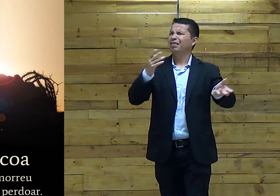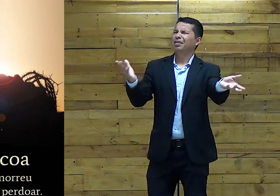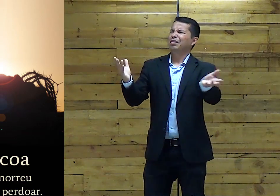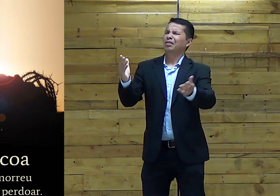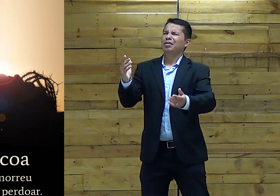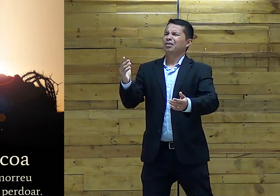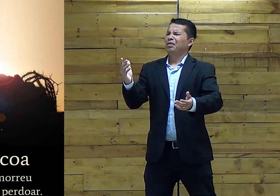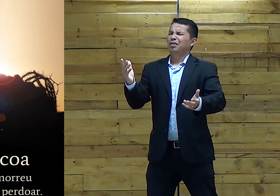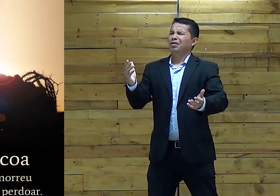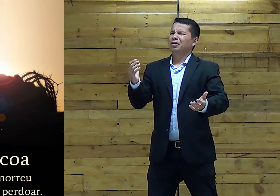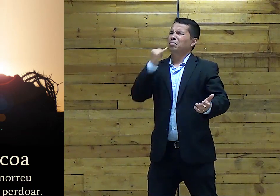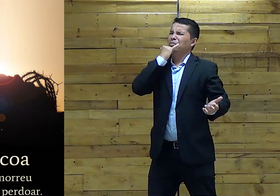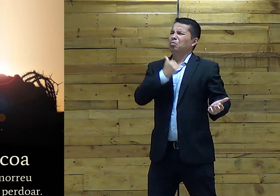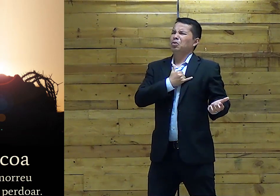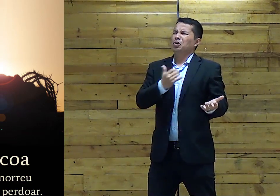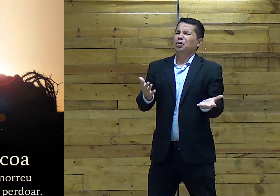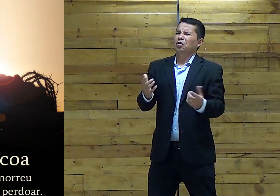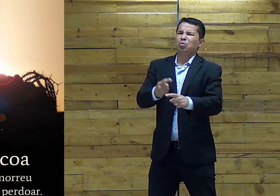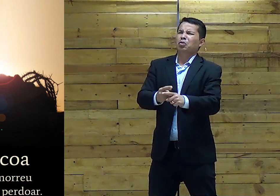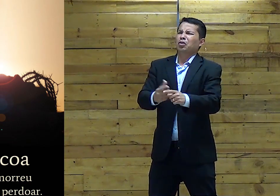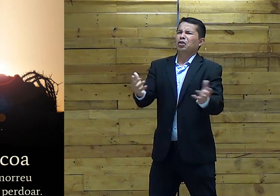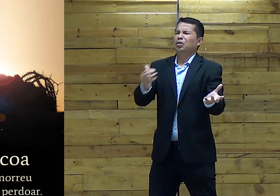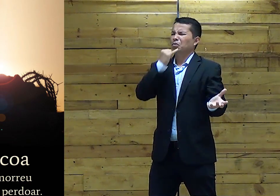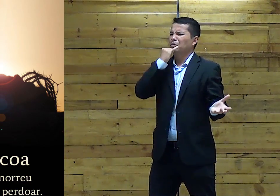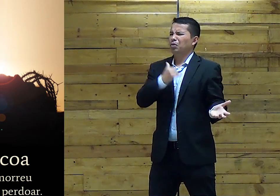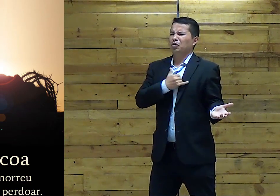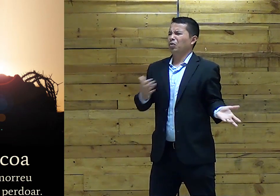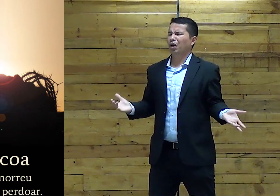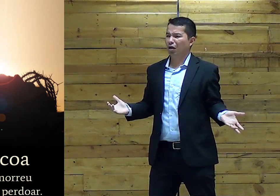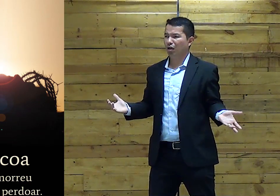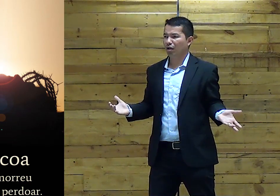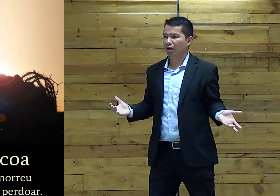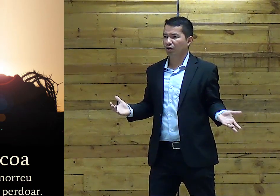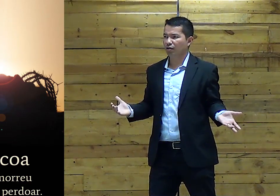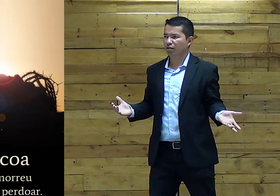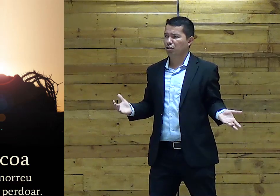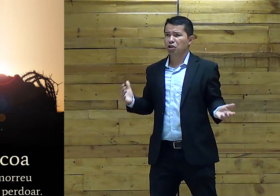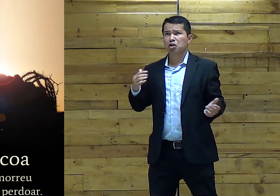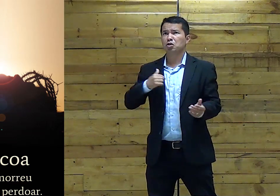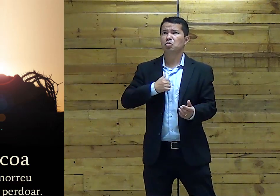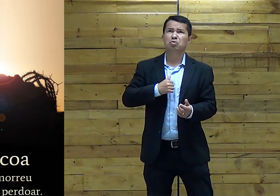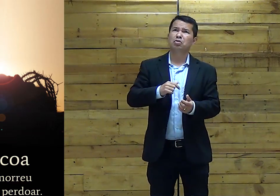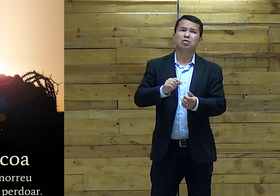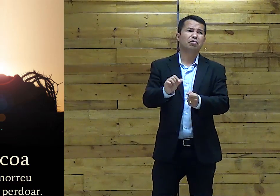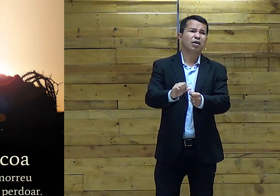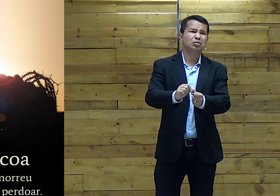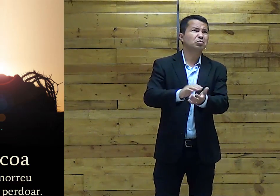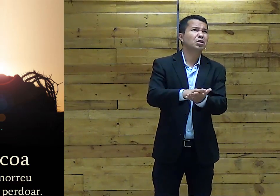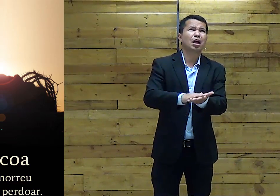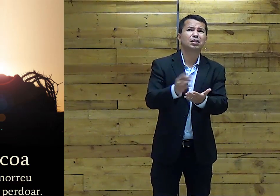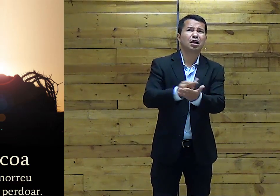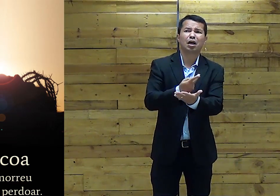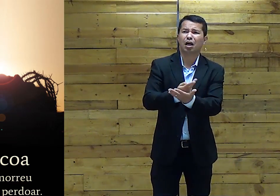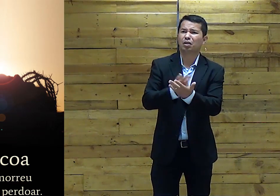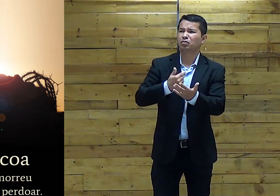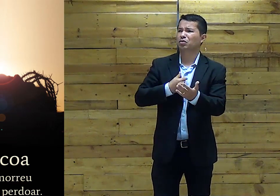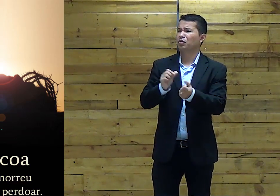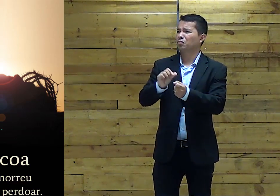Perdoar Perdoar Perdoar quê? Você pensa Mas para que perdão? Perdoar o quê? Não faço nada de